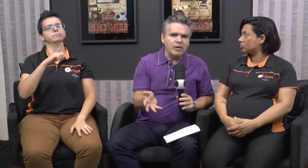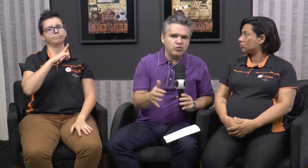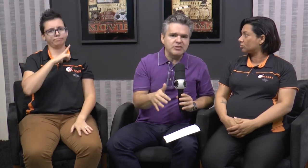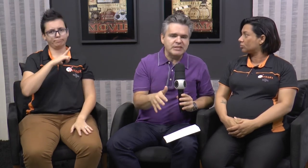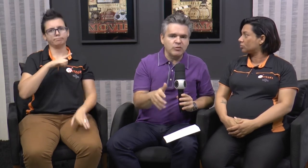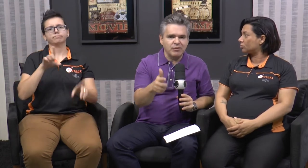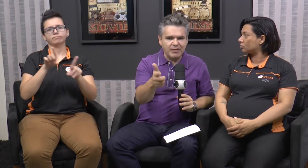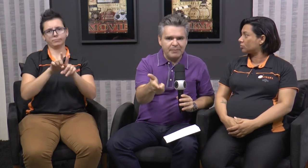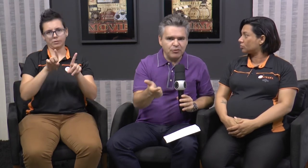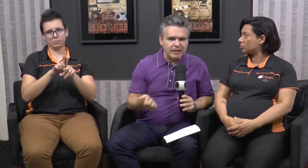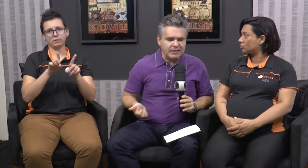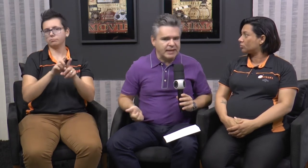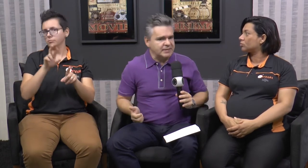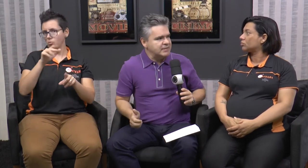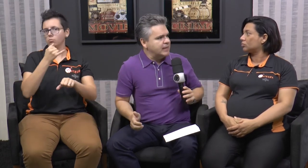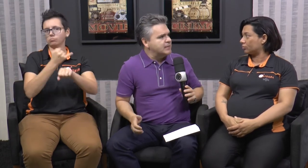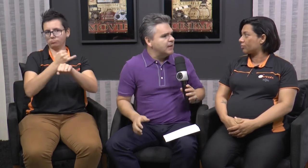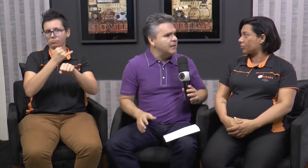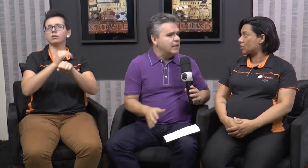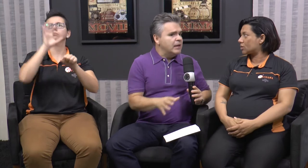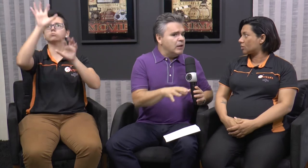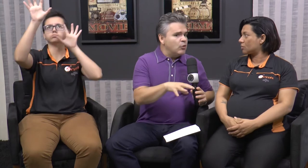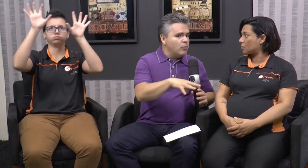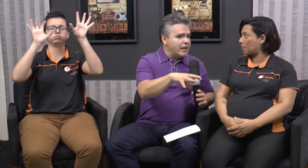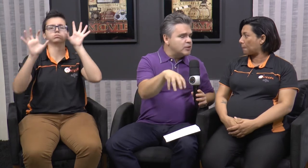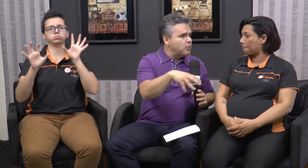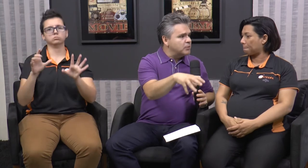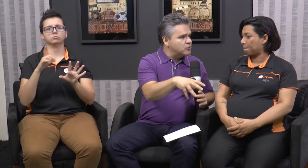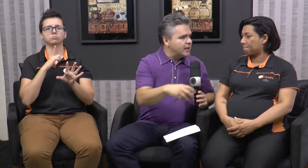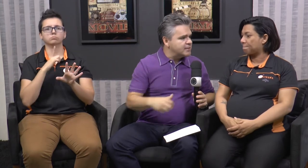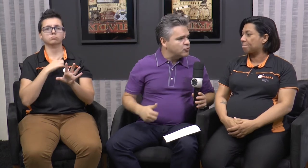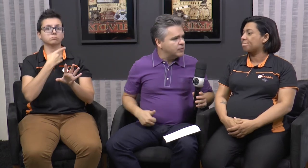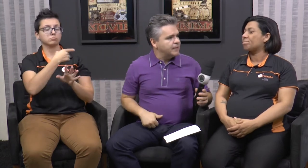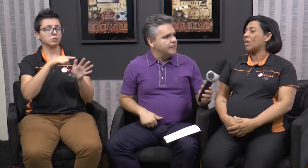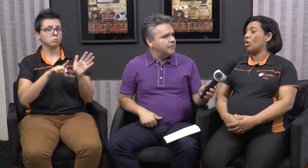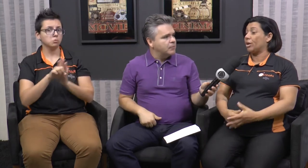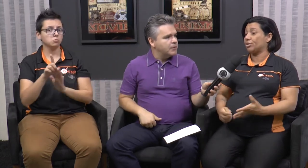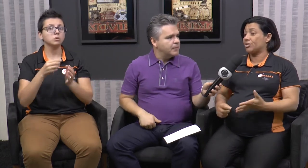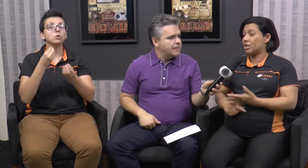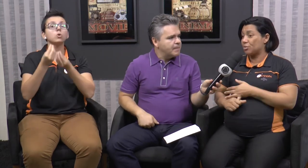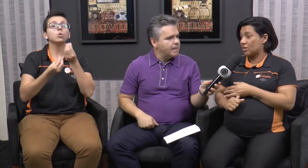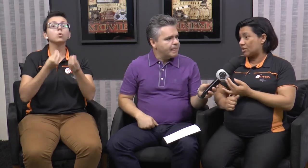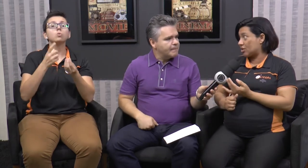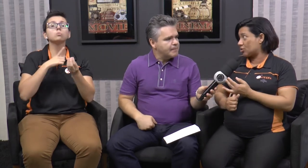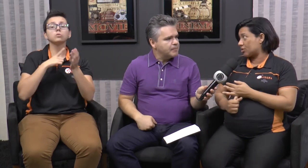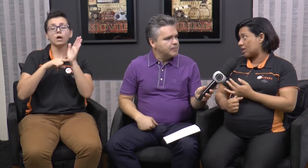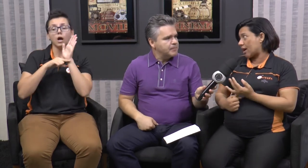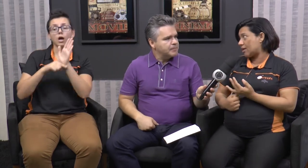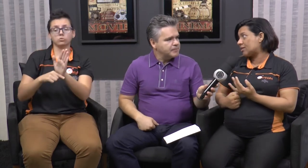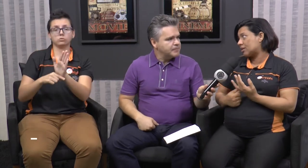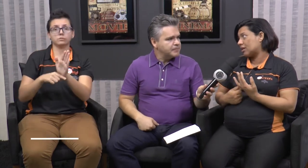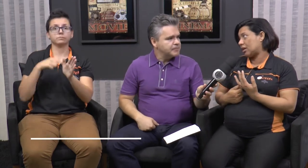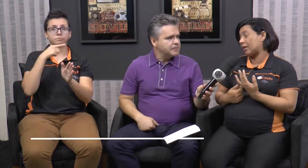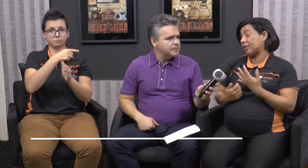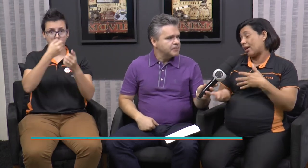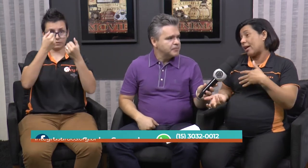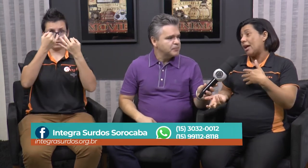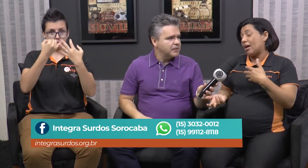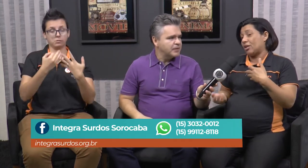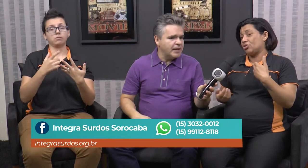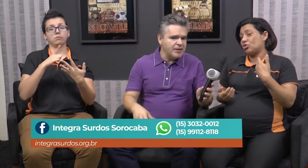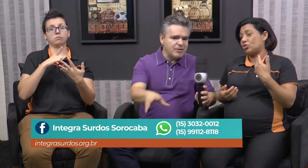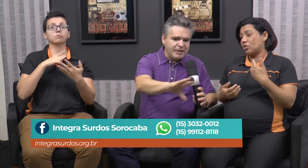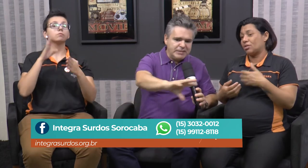uma associação que vai poder te dar assistência. Como é que eles podem buscar essa ajuda? Olha, nós temos as redes sociais, que